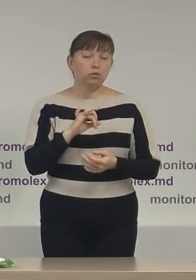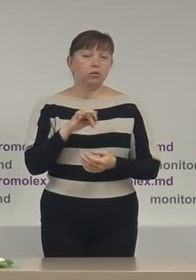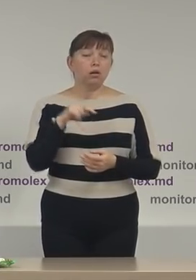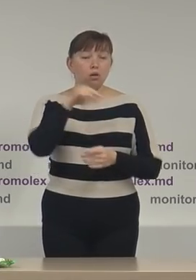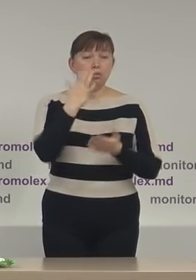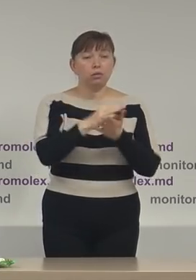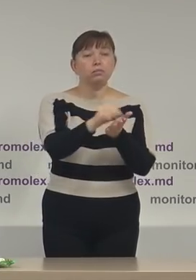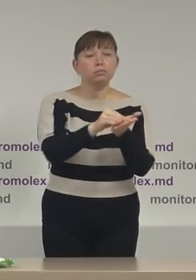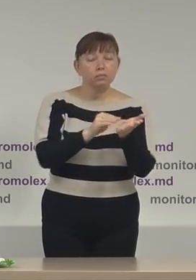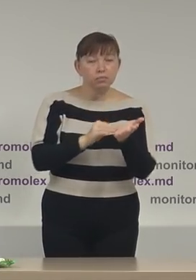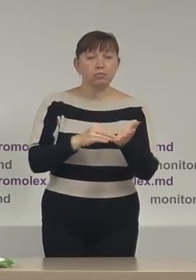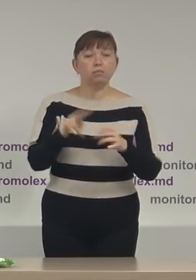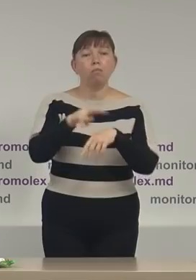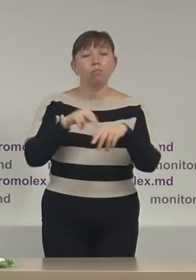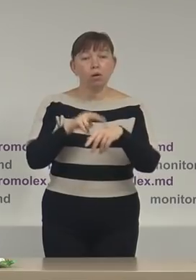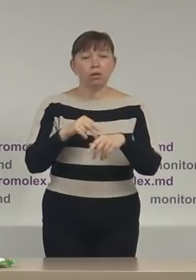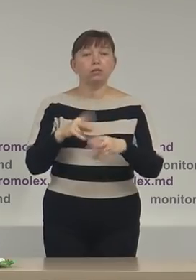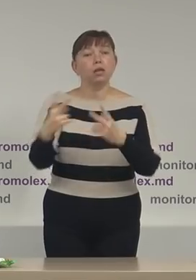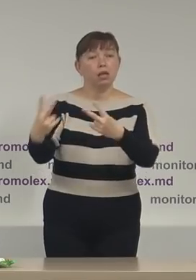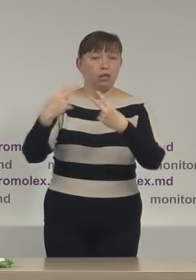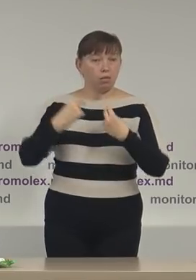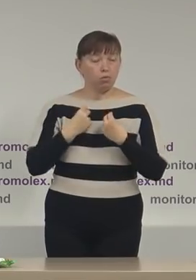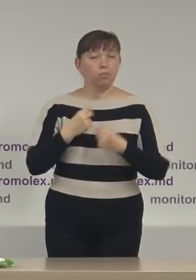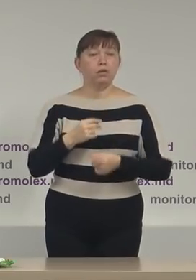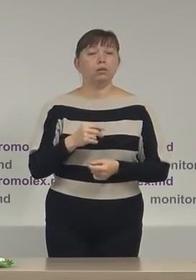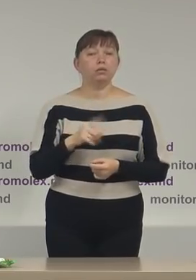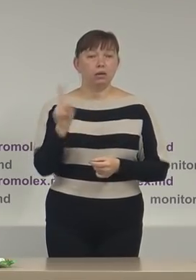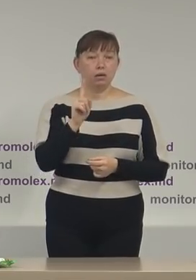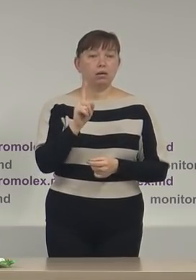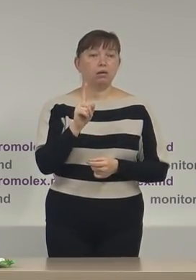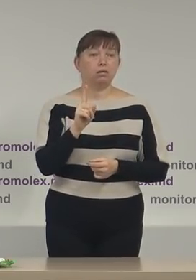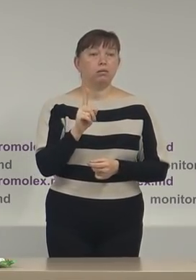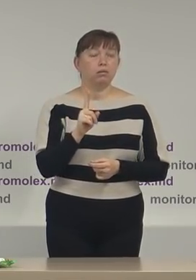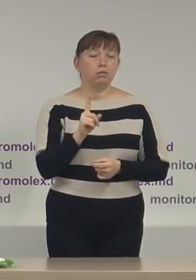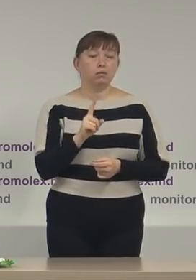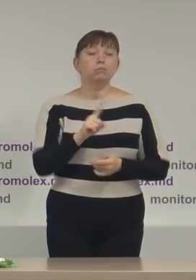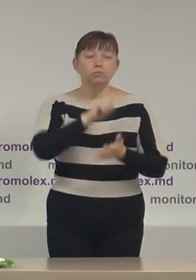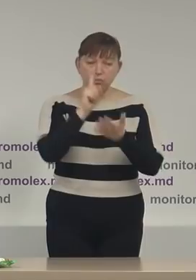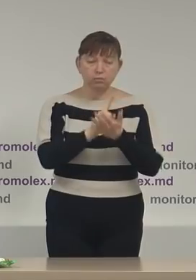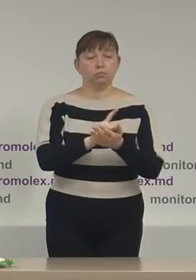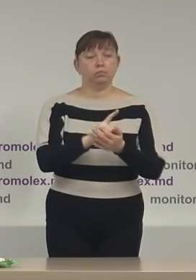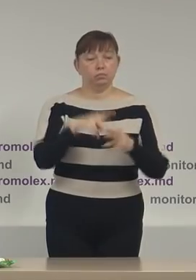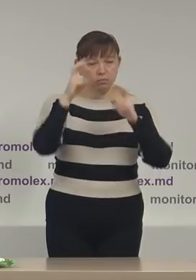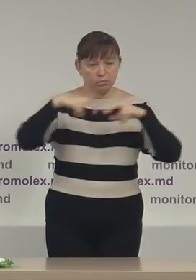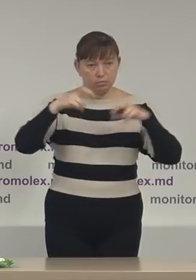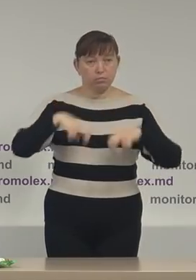la care Inspectoratul General de Poliție ne-a promis că va interveni